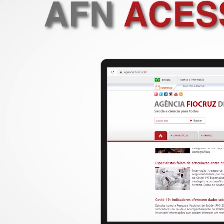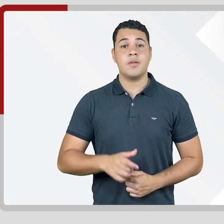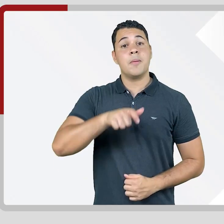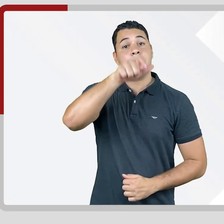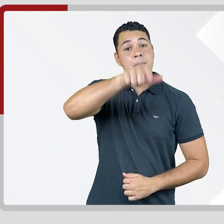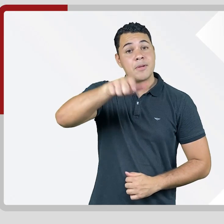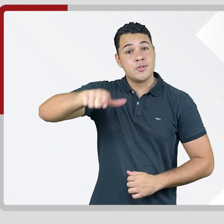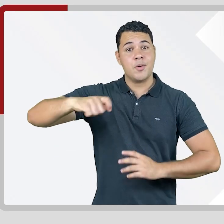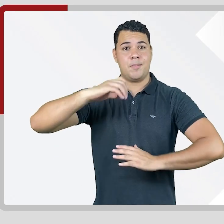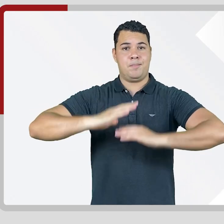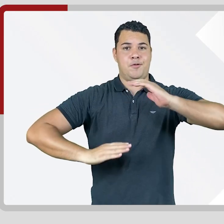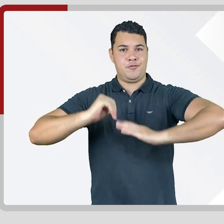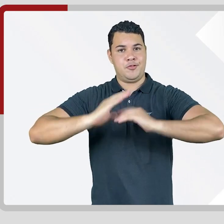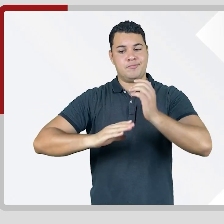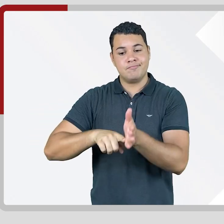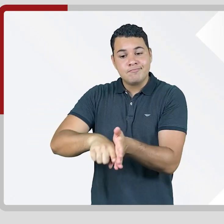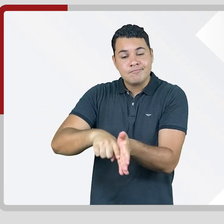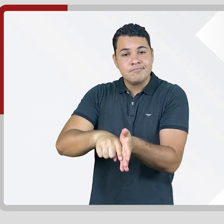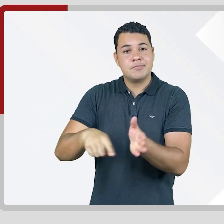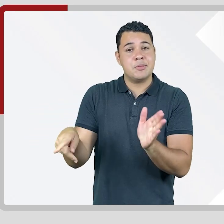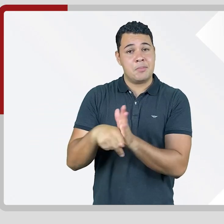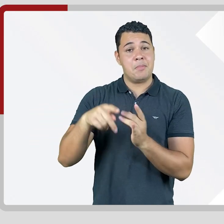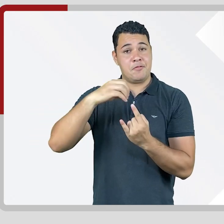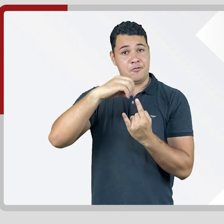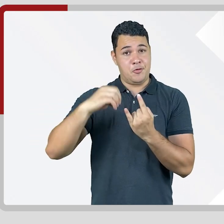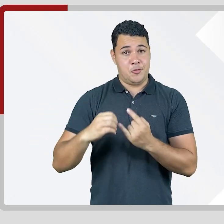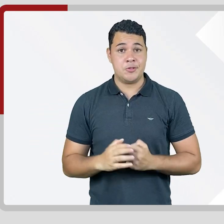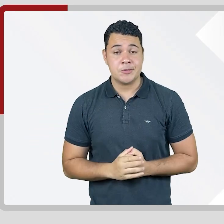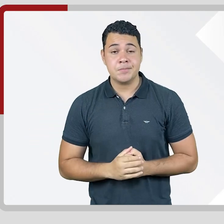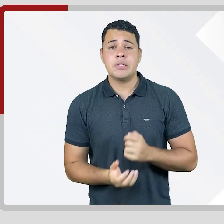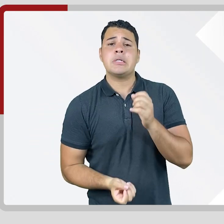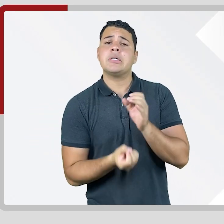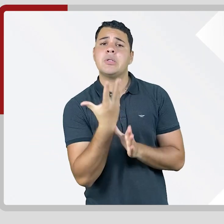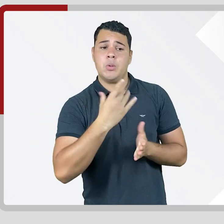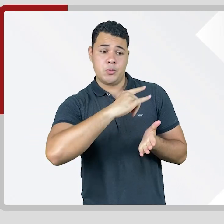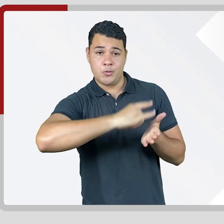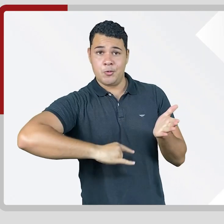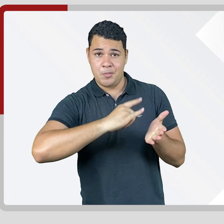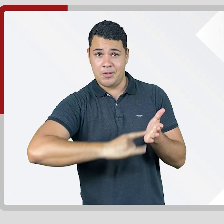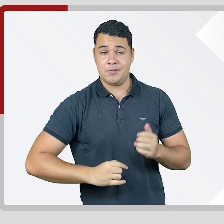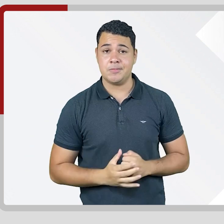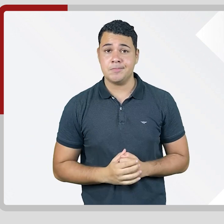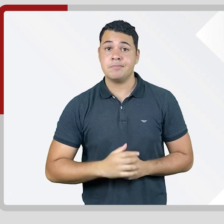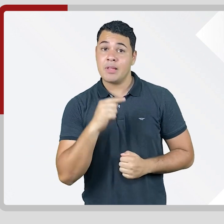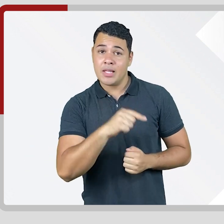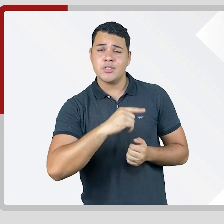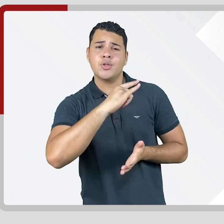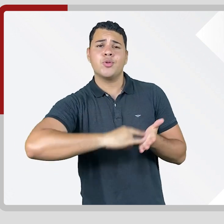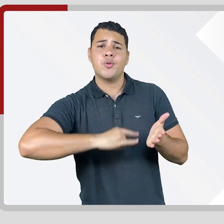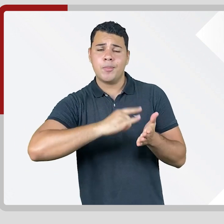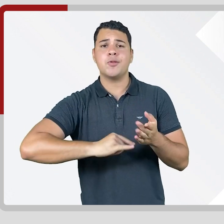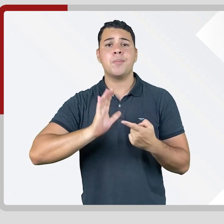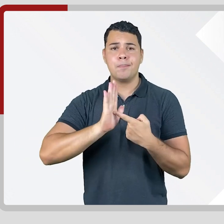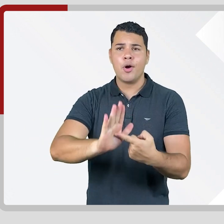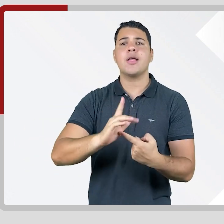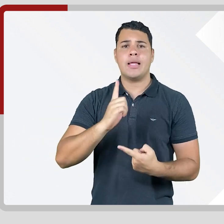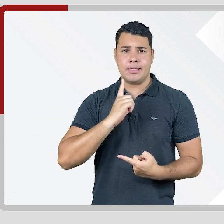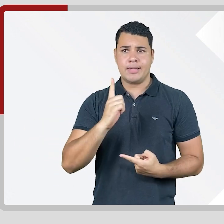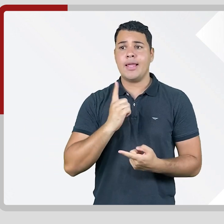Uma nota técnica elaborada por pesquisadores da Fiocruz aponta que há uma